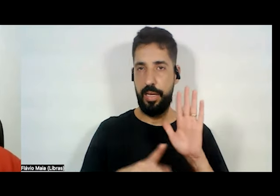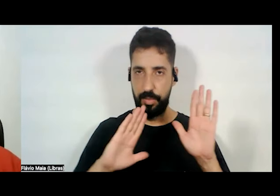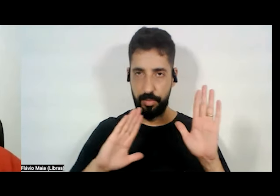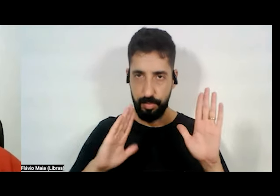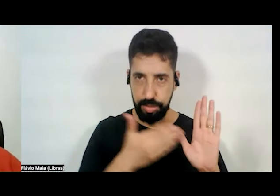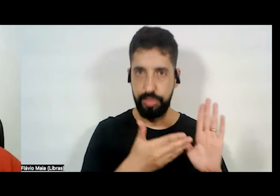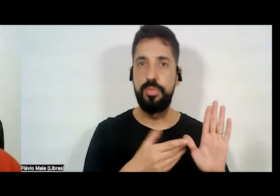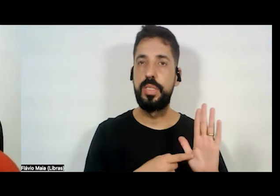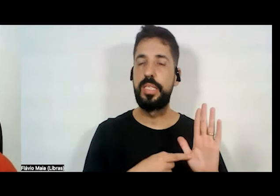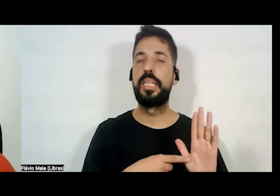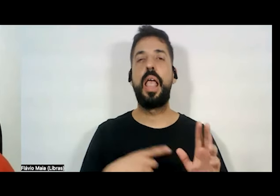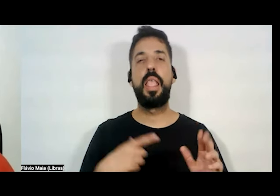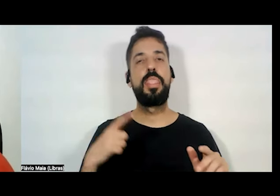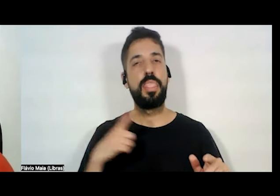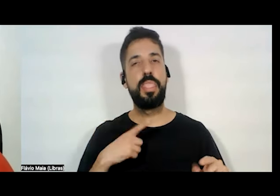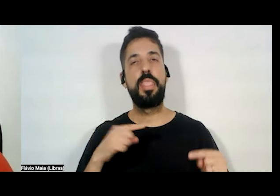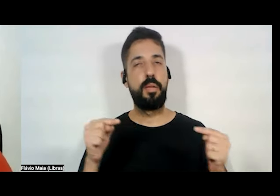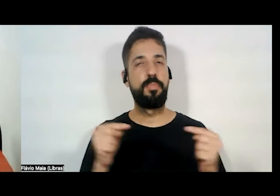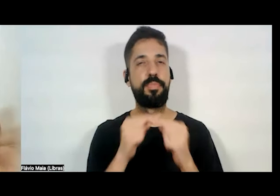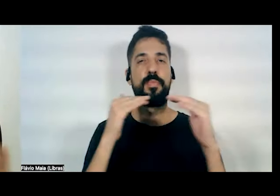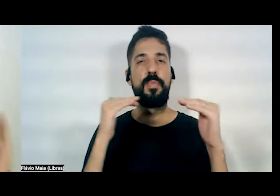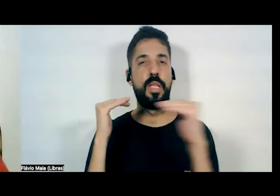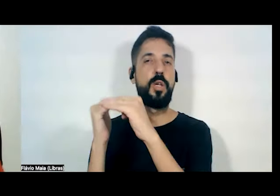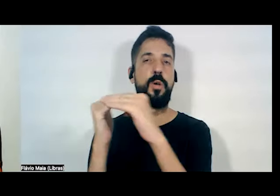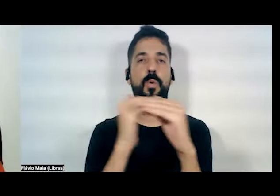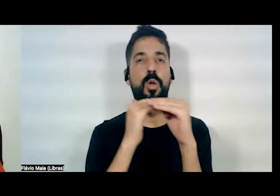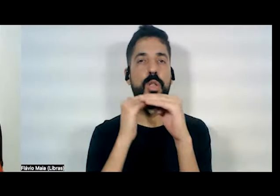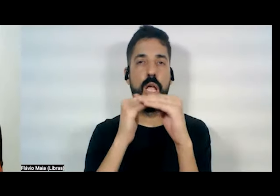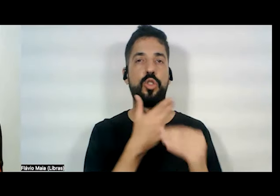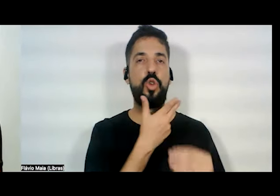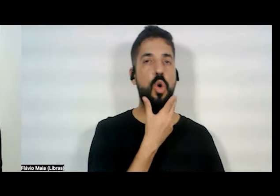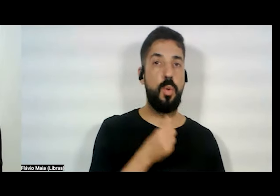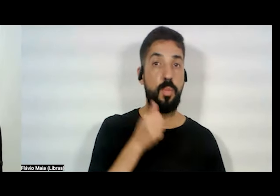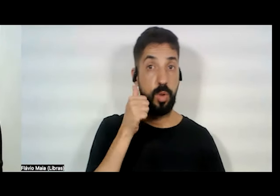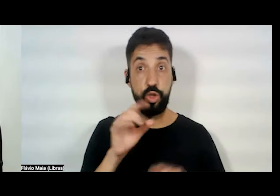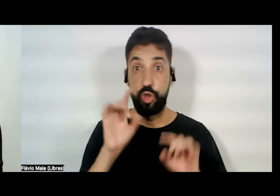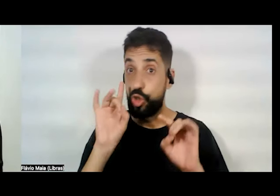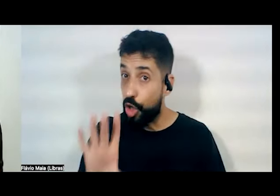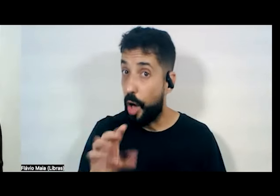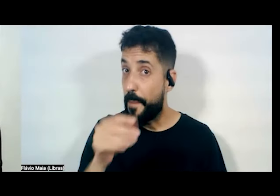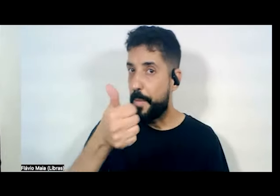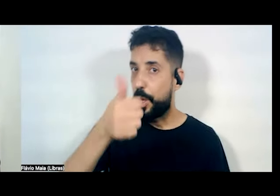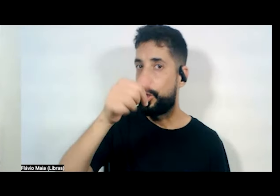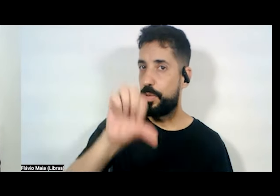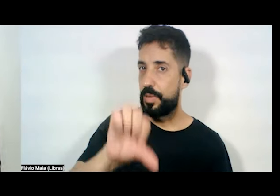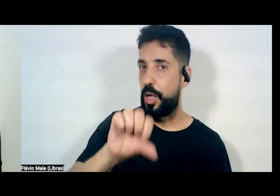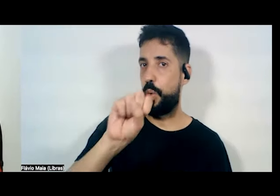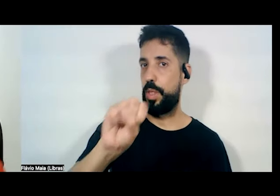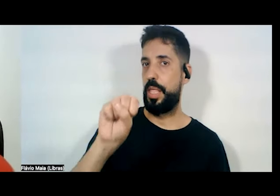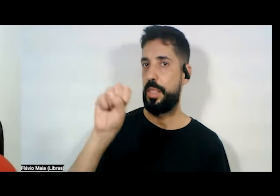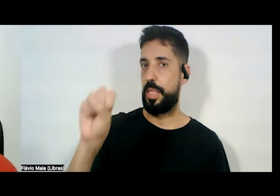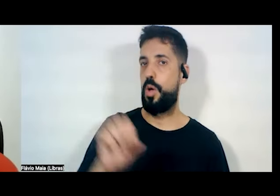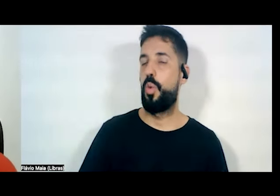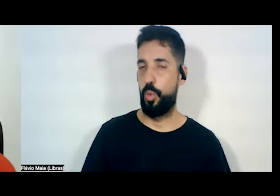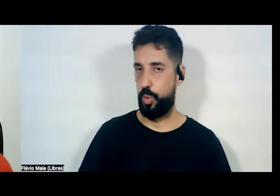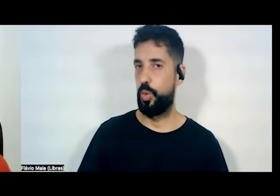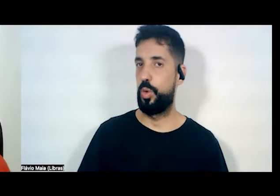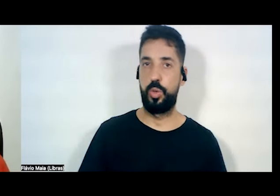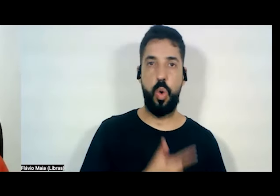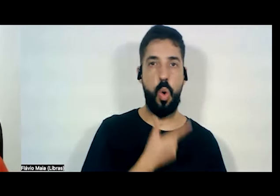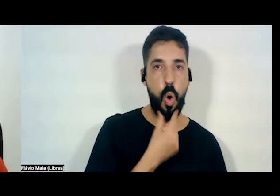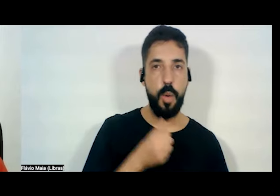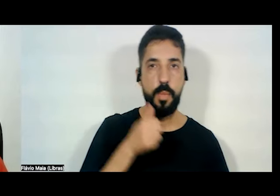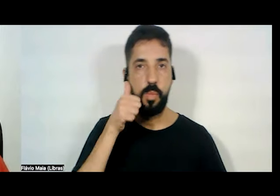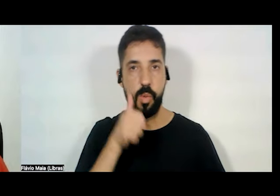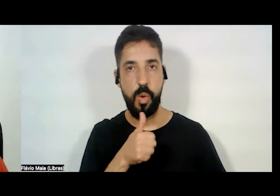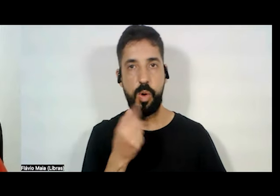igualdade entre homens e mulheres. É só em 88, gente, que homens e mulheres passam a